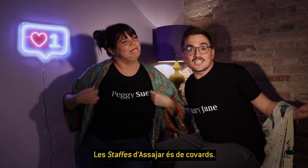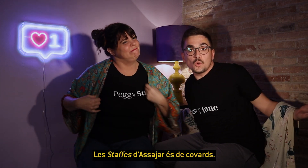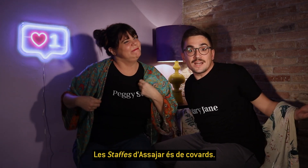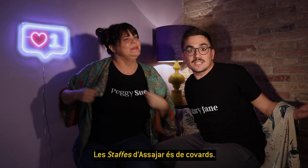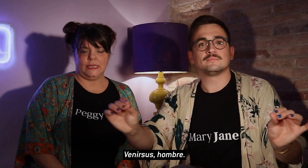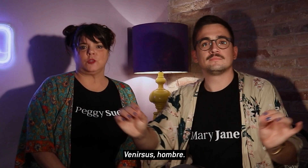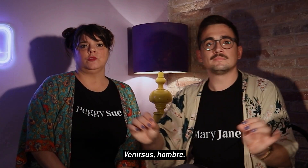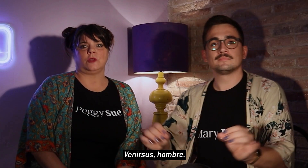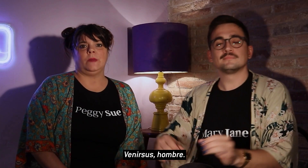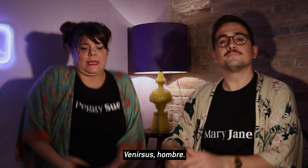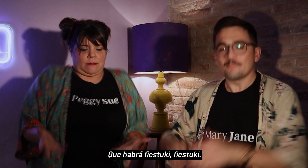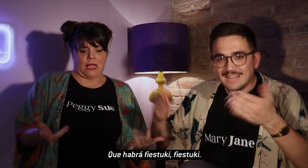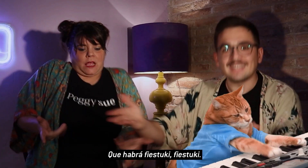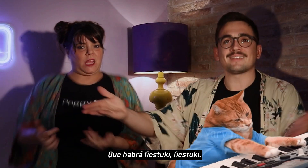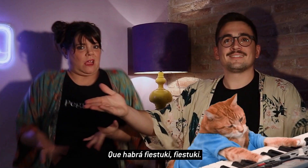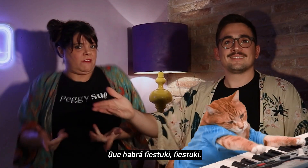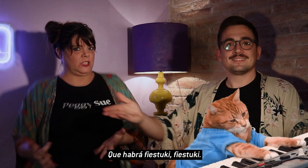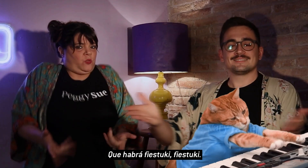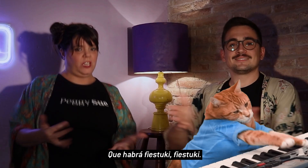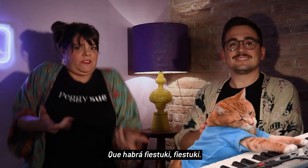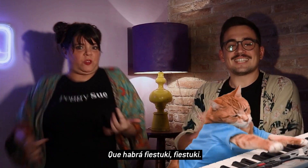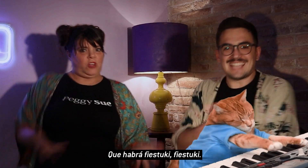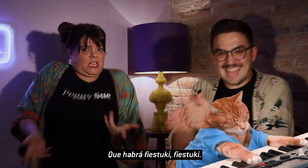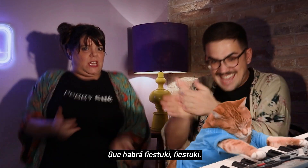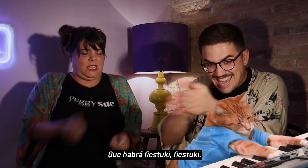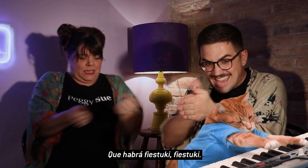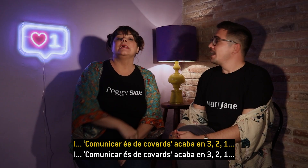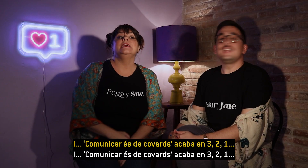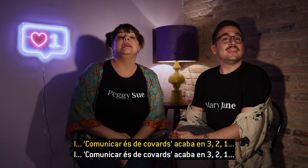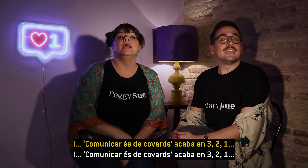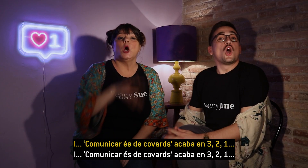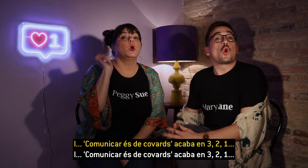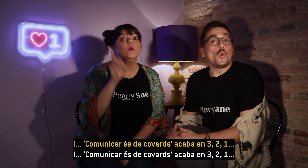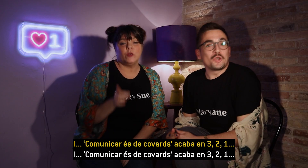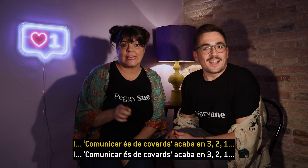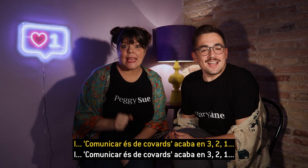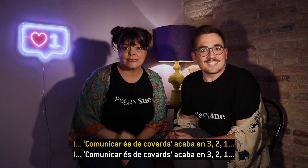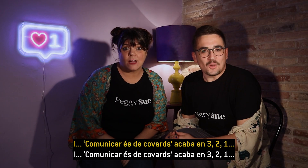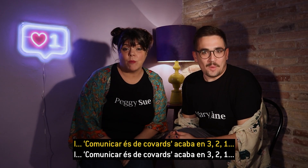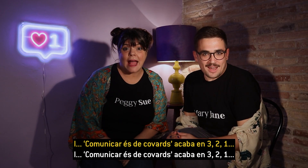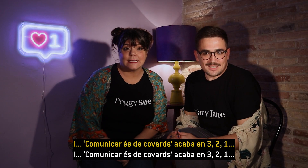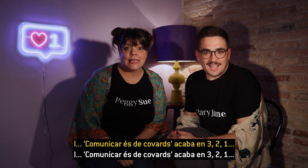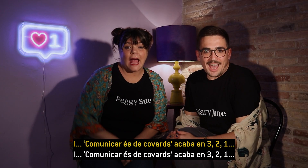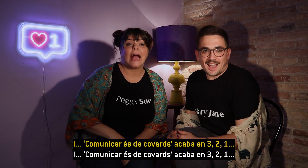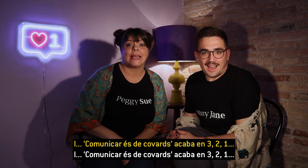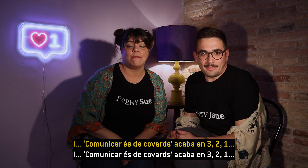cubats. Mi sus, hombre, que abrarà. Fièztuki, fièztuki, hiiii! Y comunità zde cubats acaba